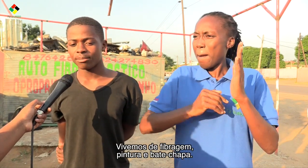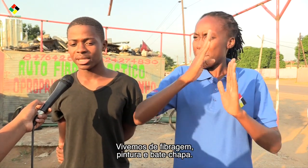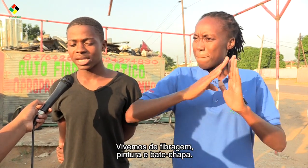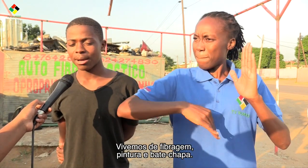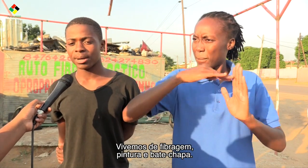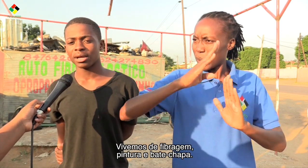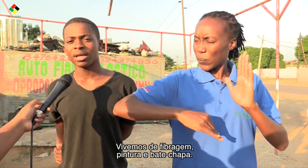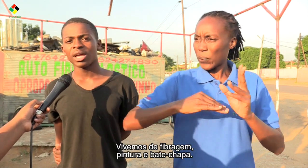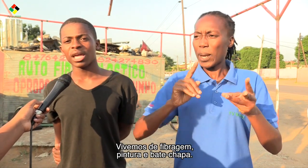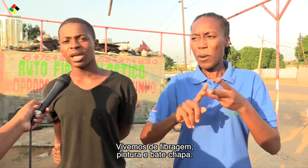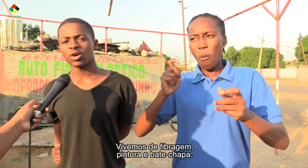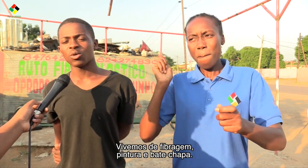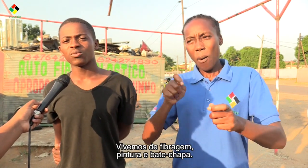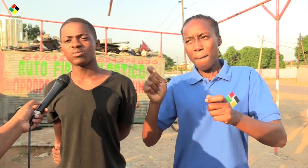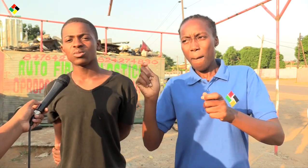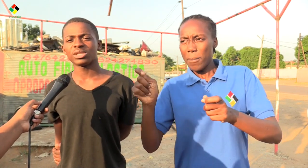e bachapa.